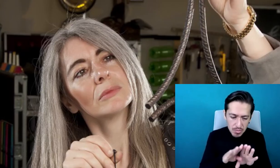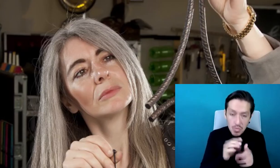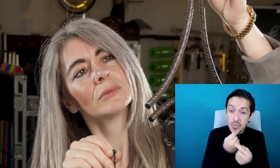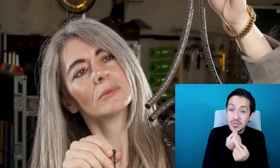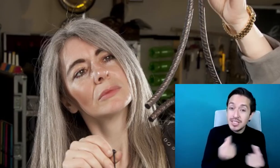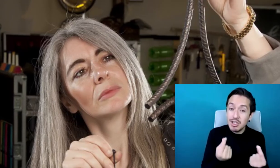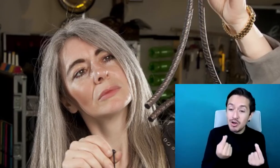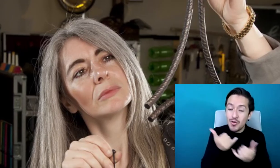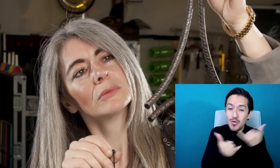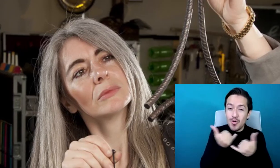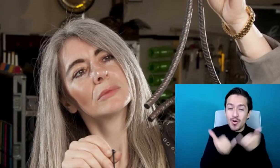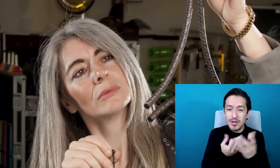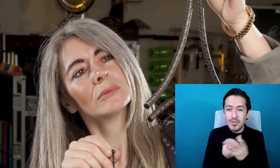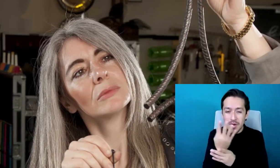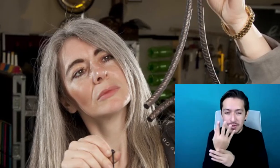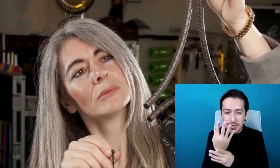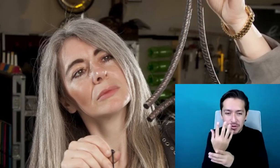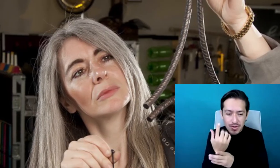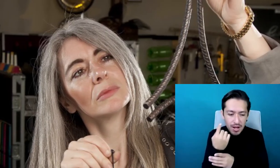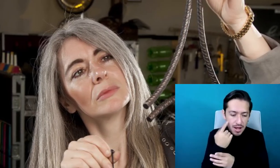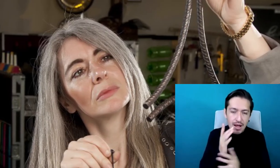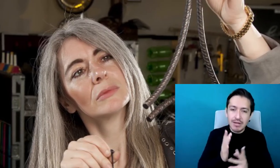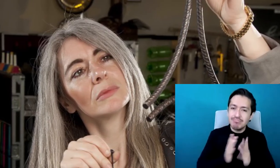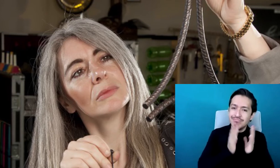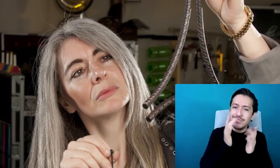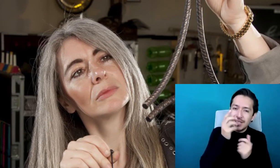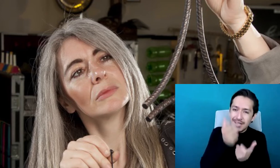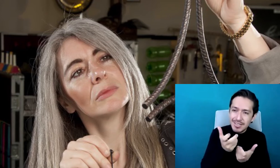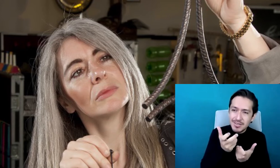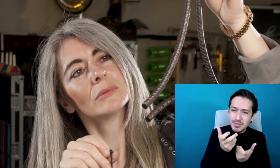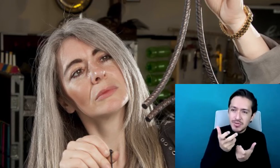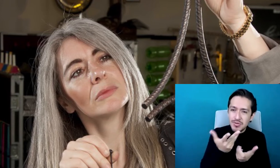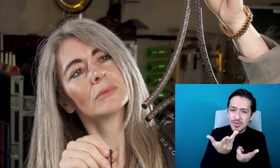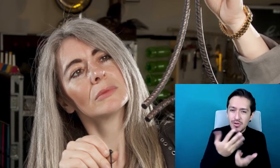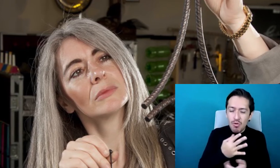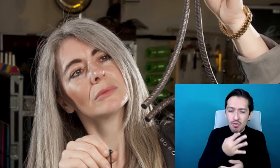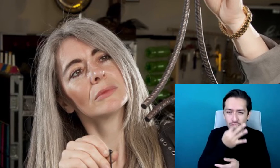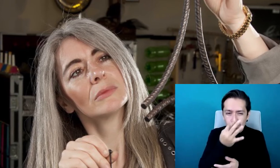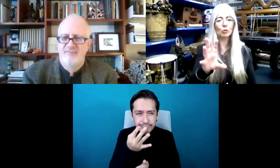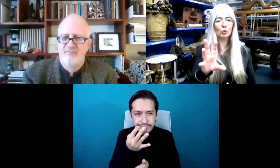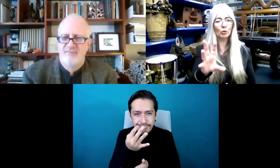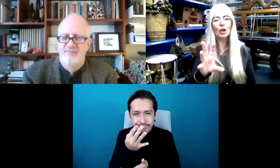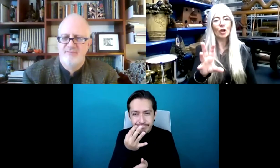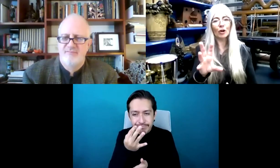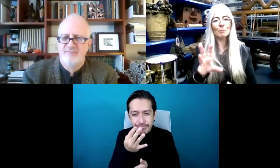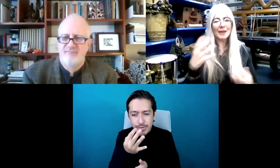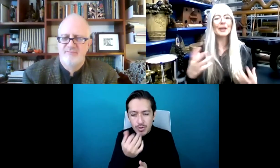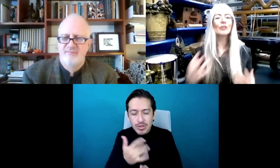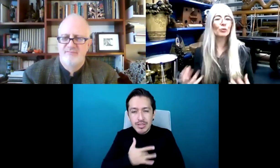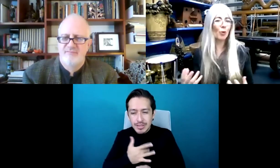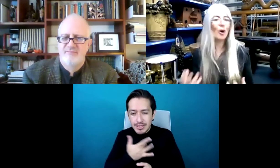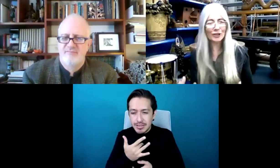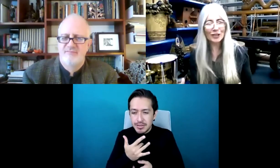nuevo como algo sorprendente. Entonces ahí es cuando afloran las posibilidades. Y cuando tienes un reto, estás tan